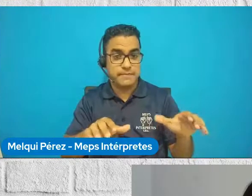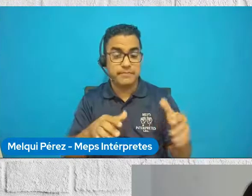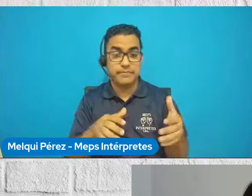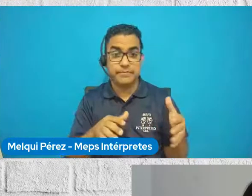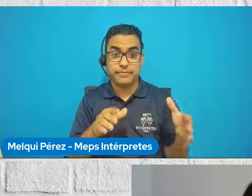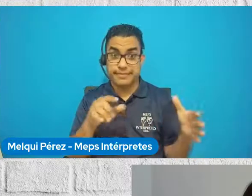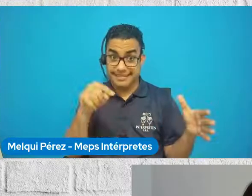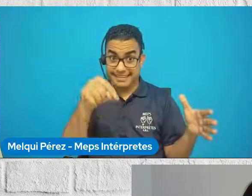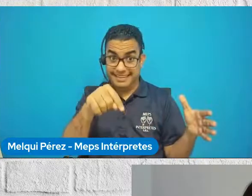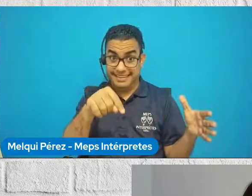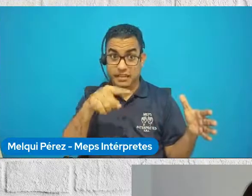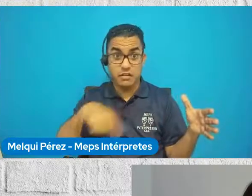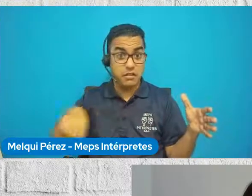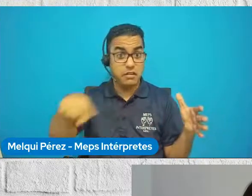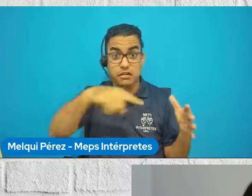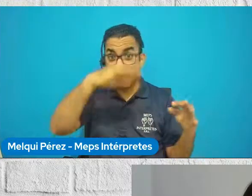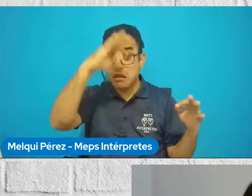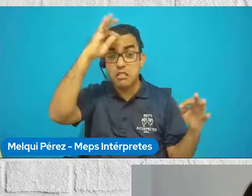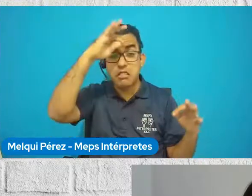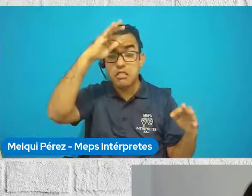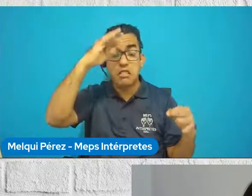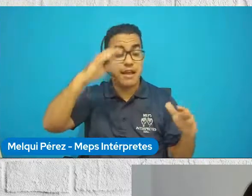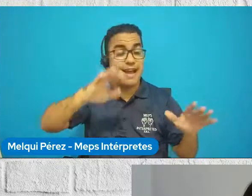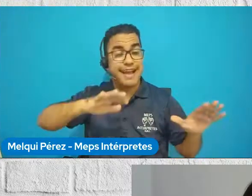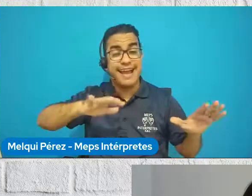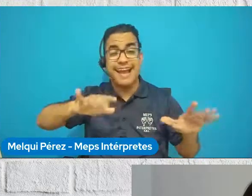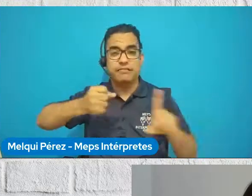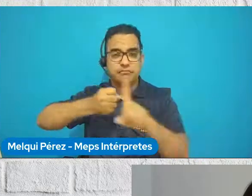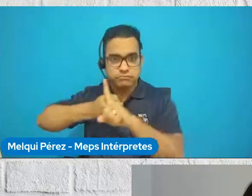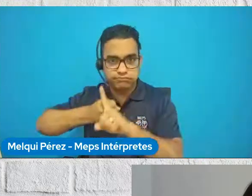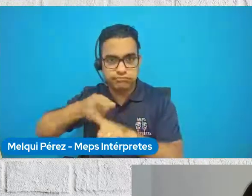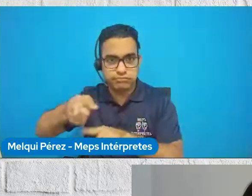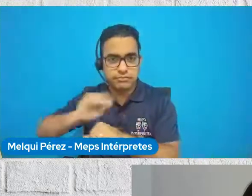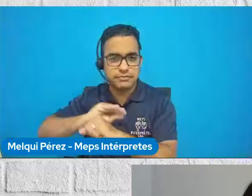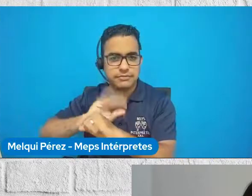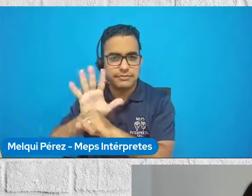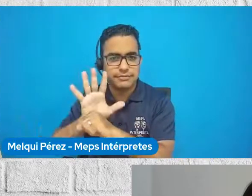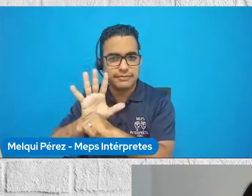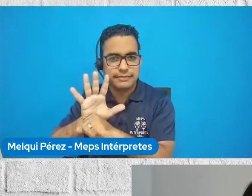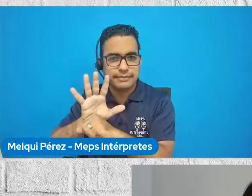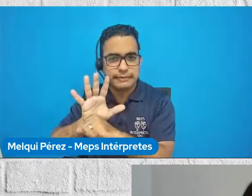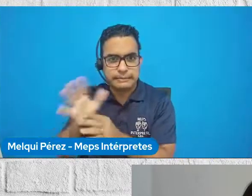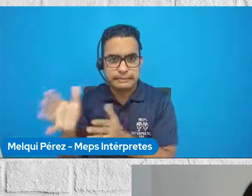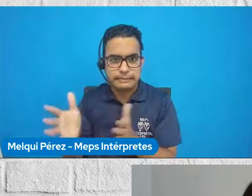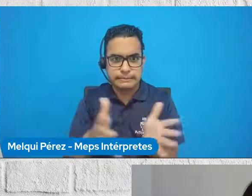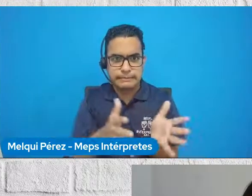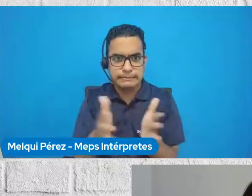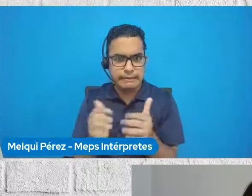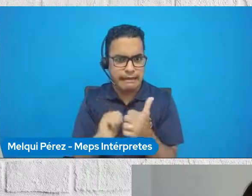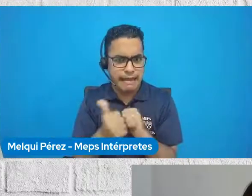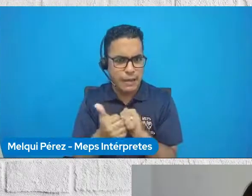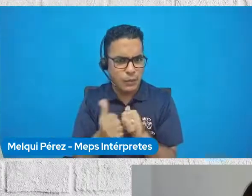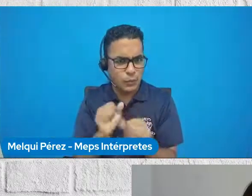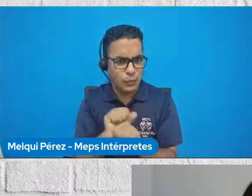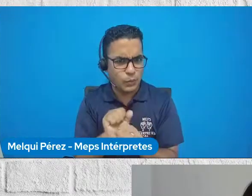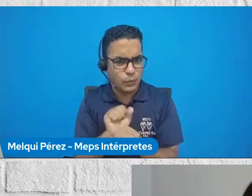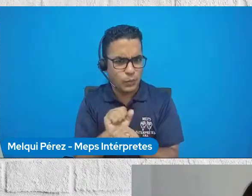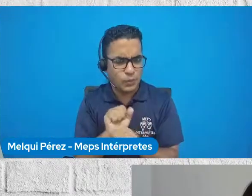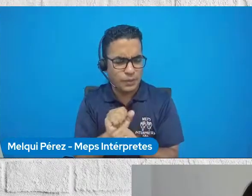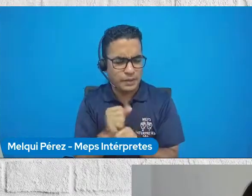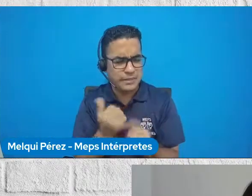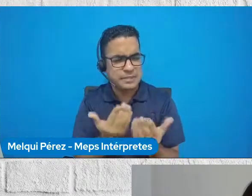que nadie lo pensaba y nadie lo esperaba, que es una pandemia. Entonces me gustaría que expliques primero de qué